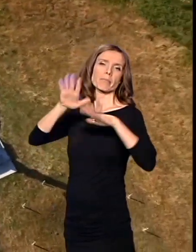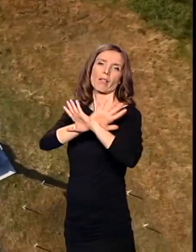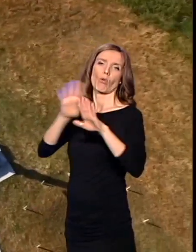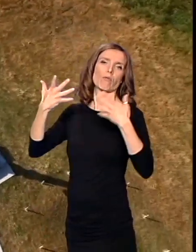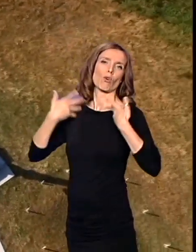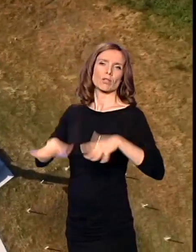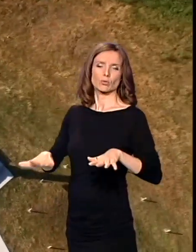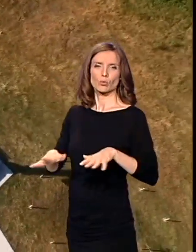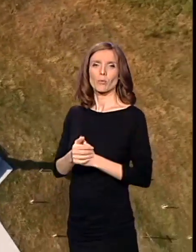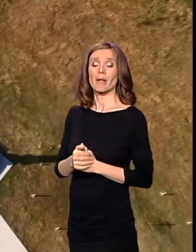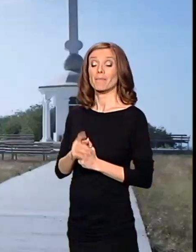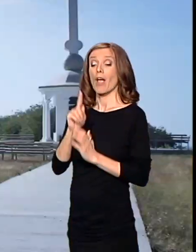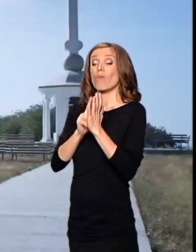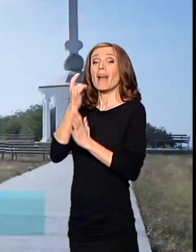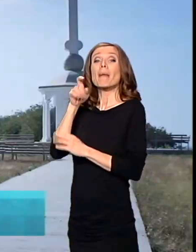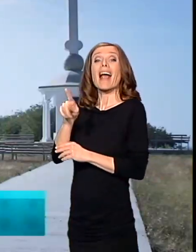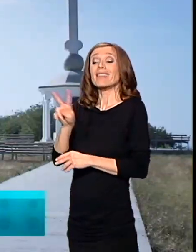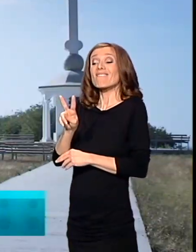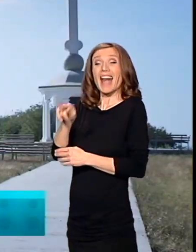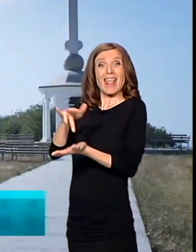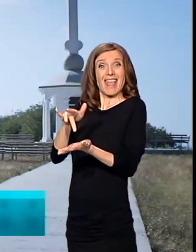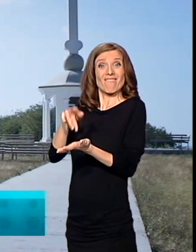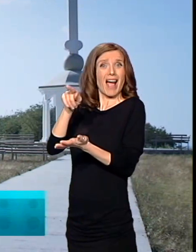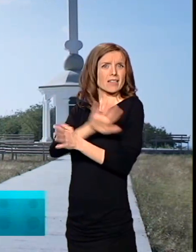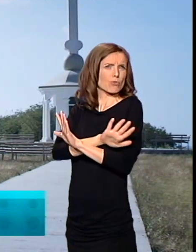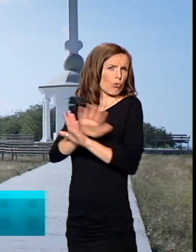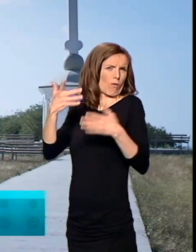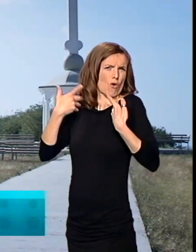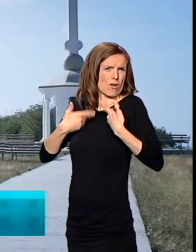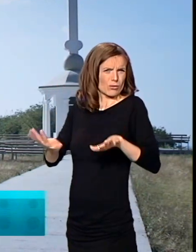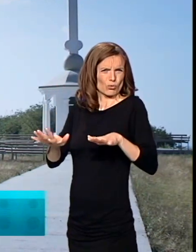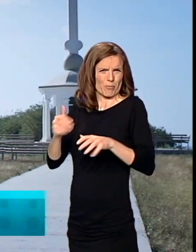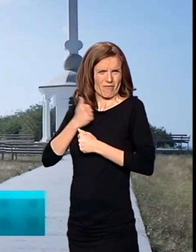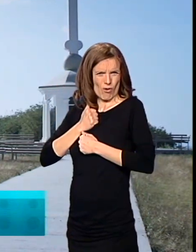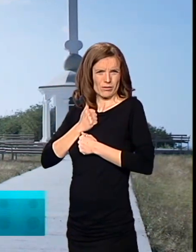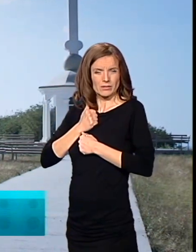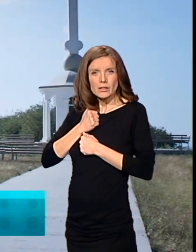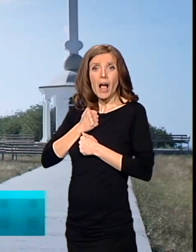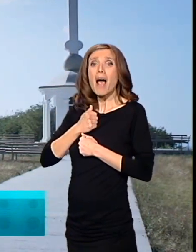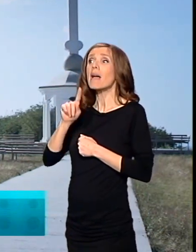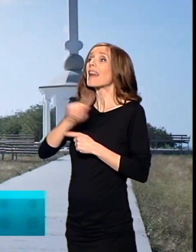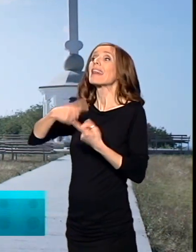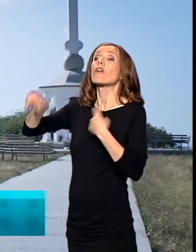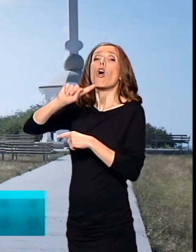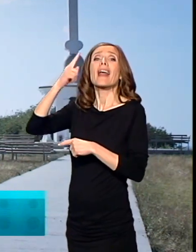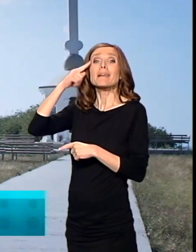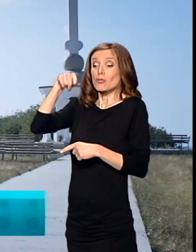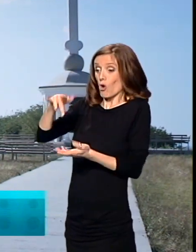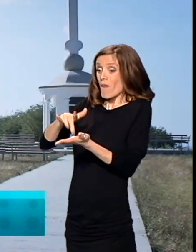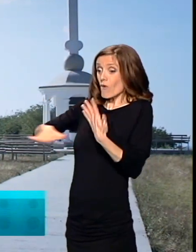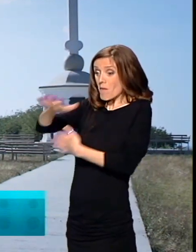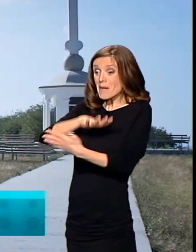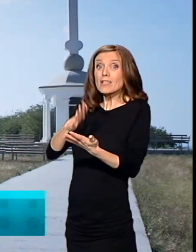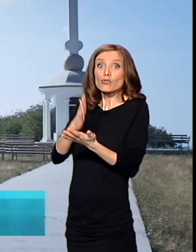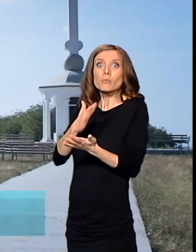U trenutku pada Vranjevca, teško da je iko razmišljao da će ovo mesto imati možda presudnu ulogu u životima